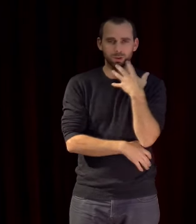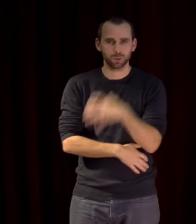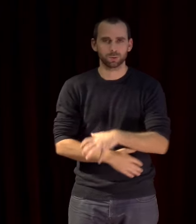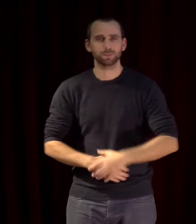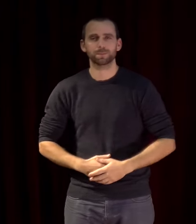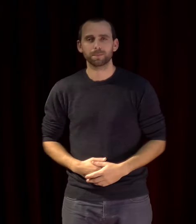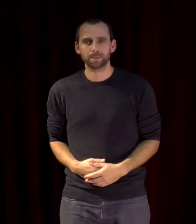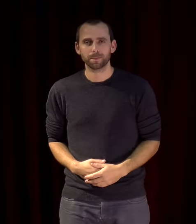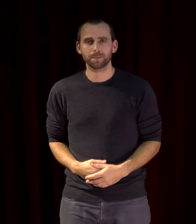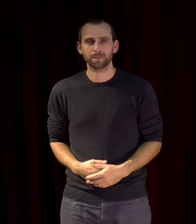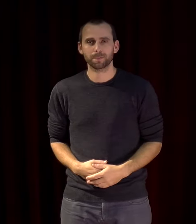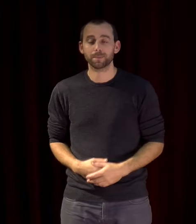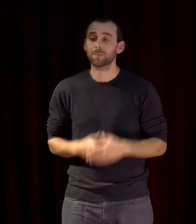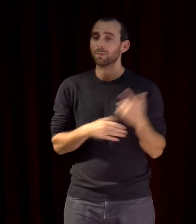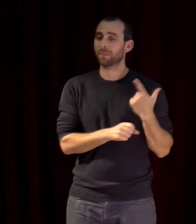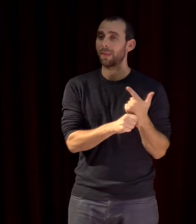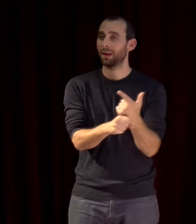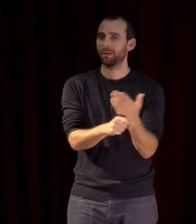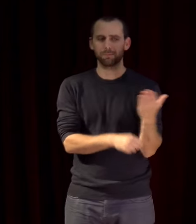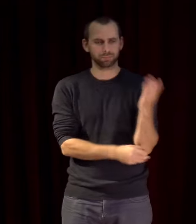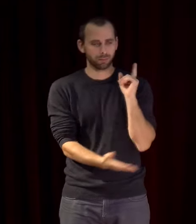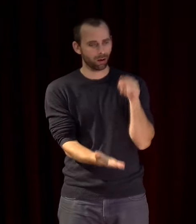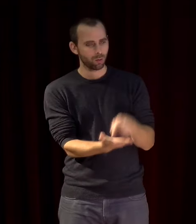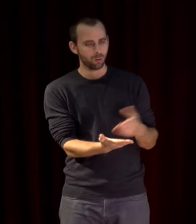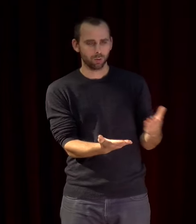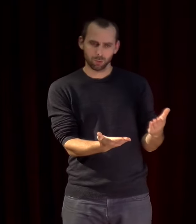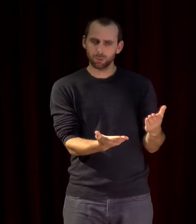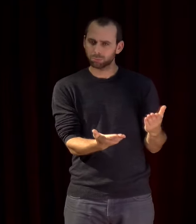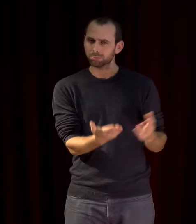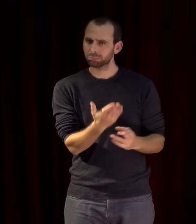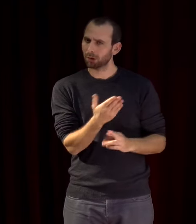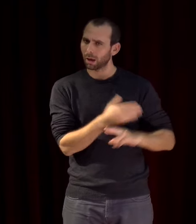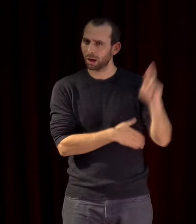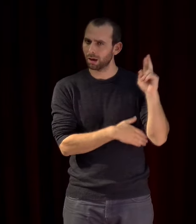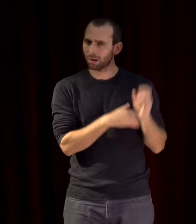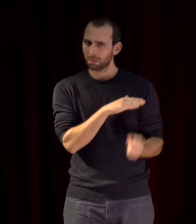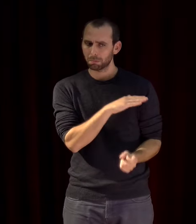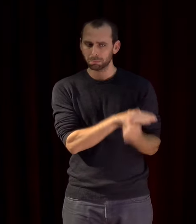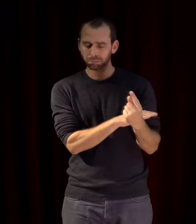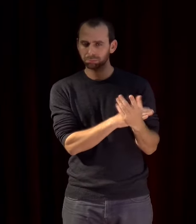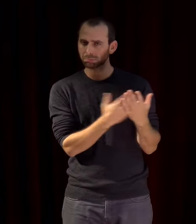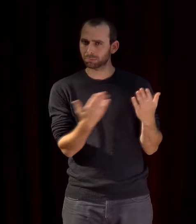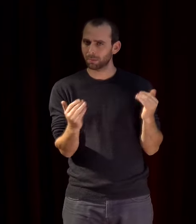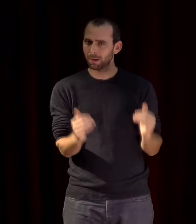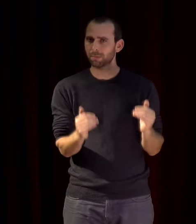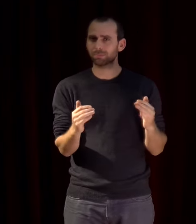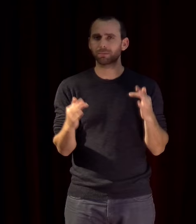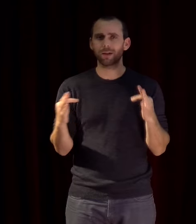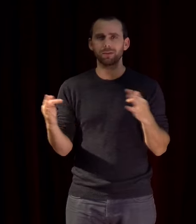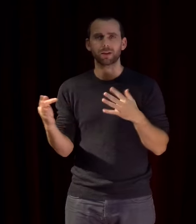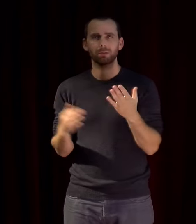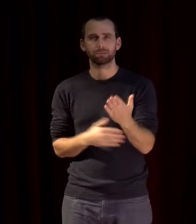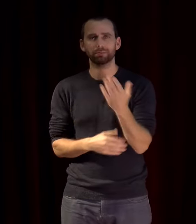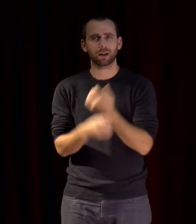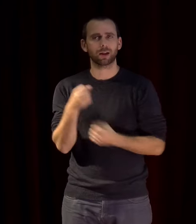la Biennale est un lieu singulier et assez rare de partage de la création contemporaine